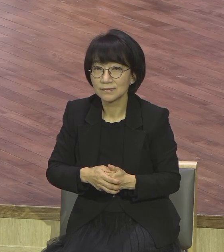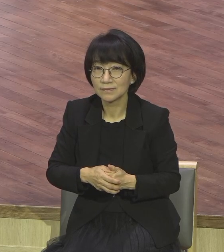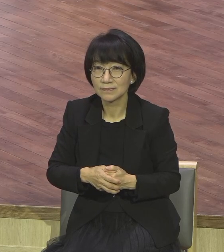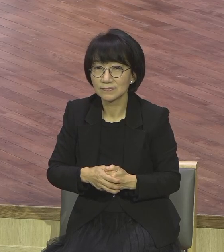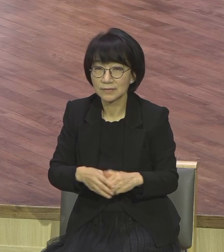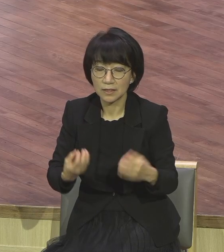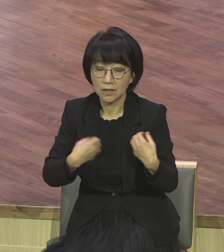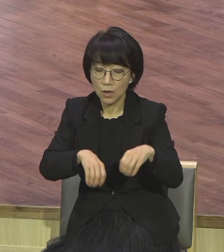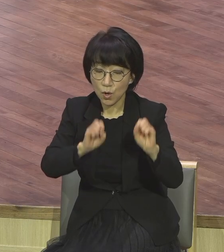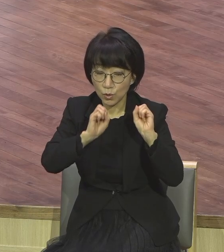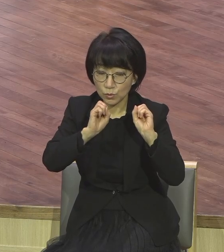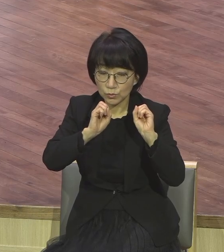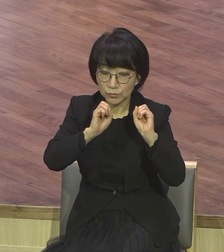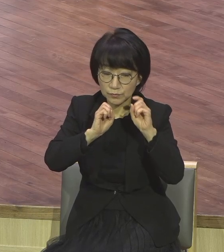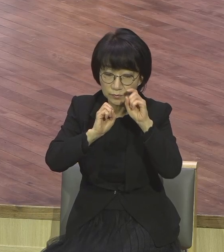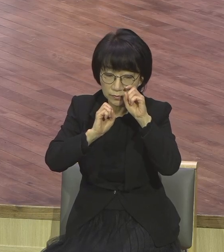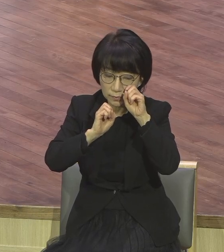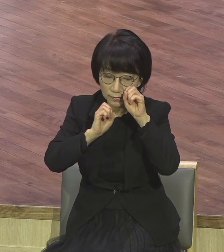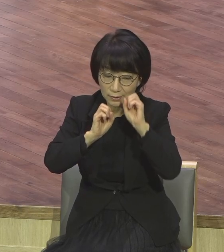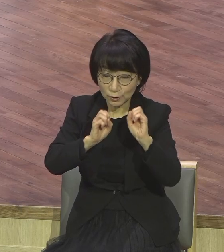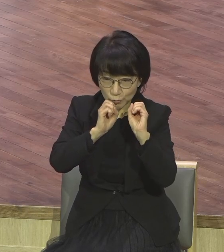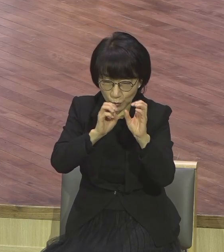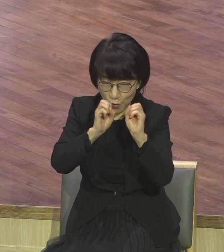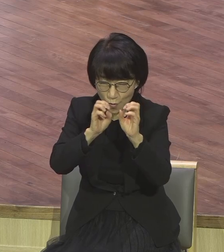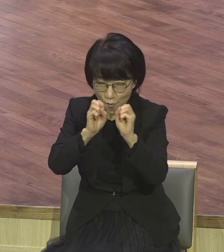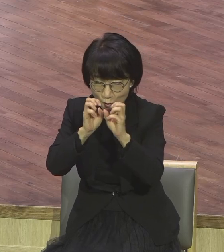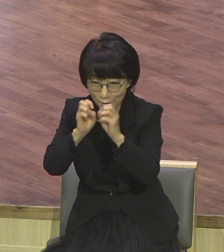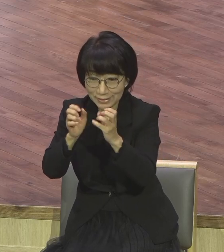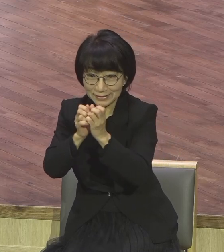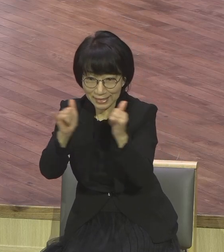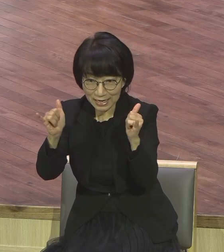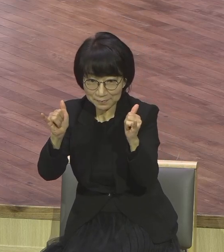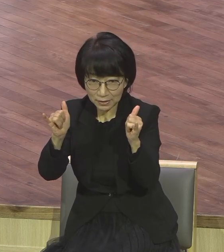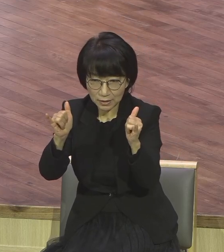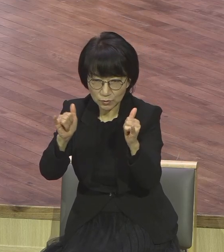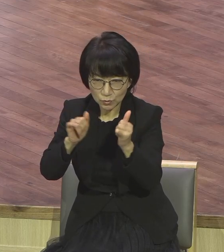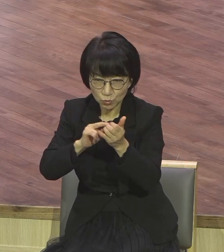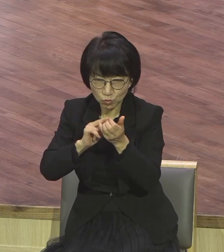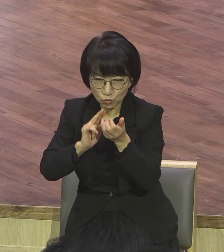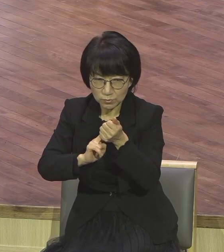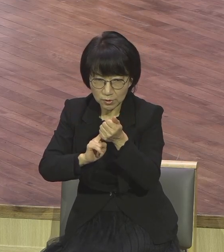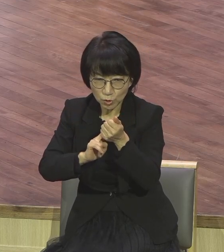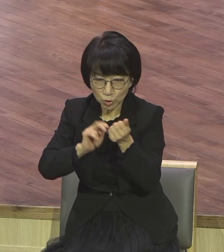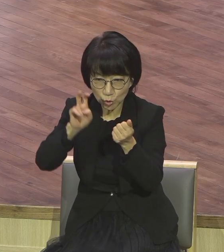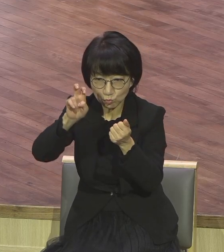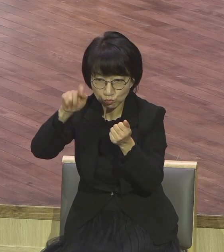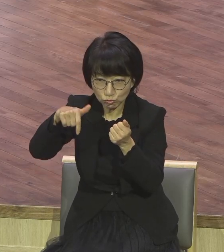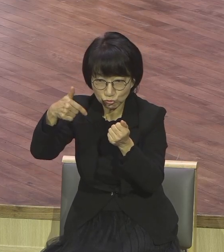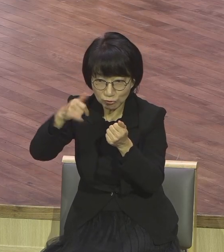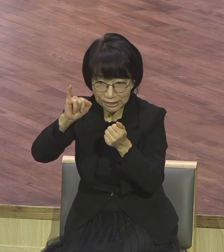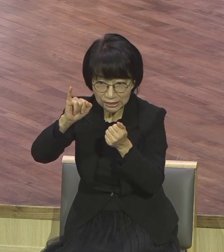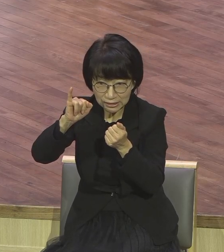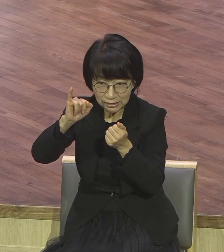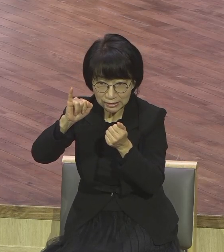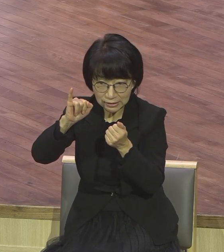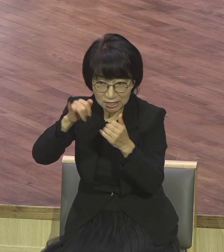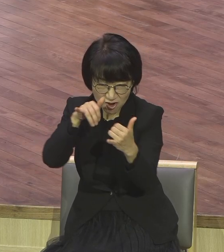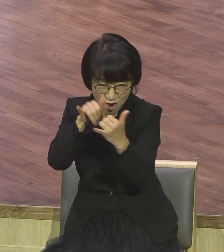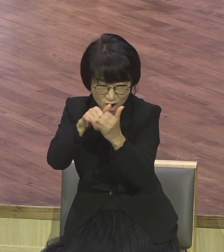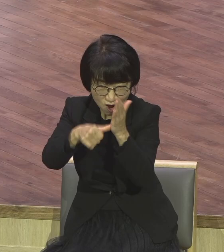숨어있는 비장의 무기가 있다라는 것입니다 그게 뭐예요 바로 성령의 역사예요 성인이